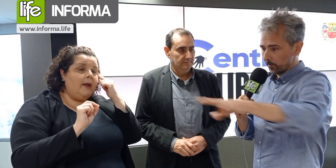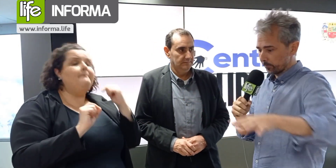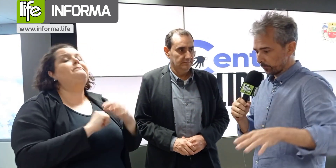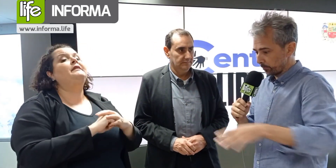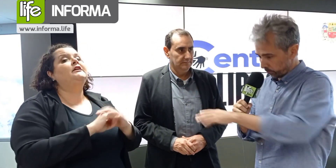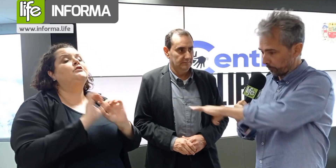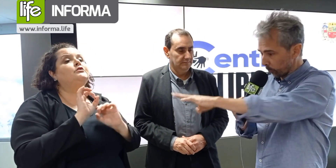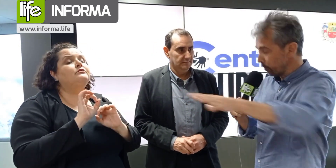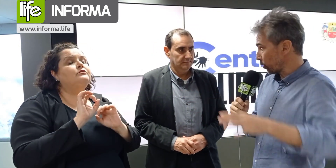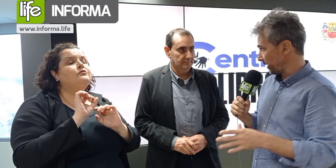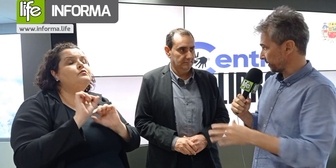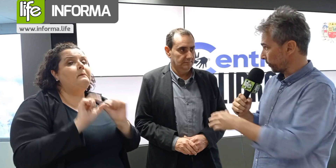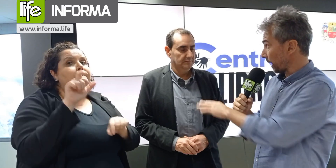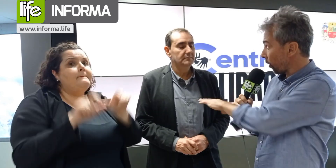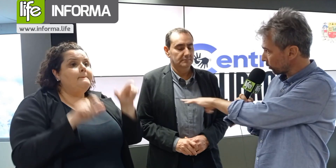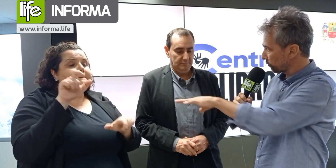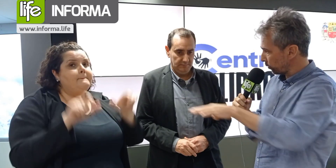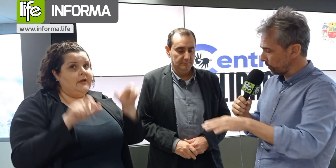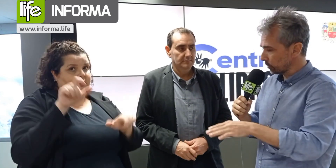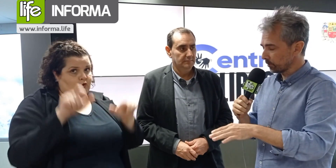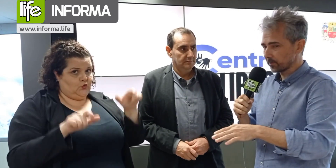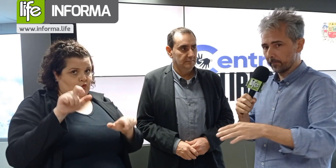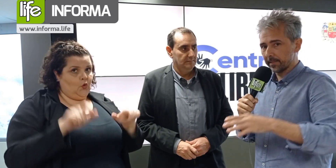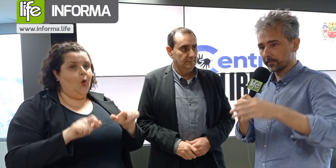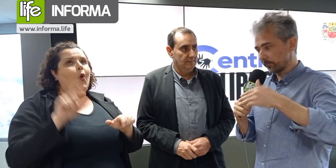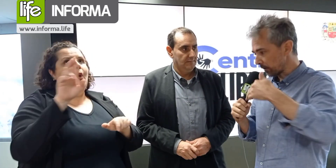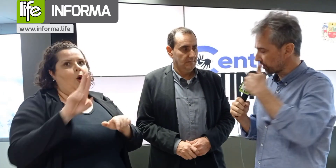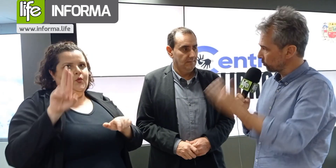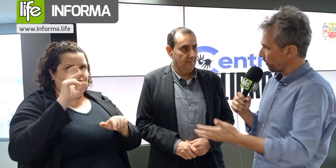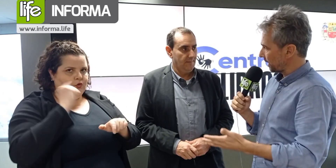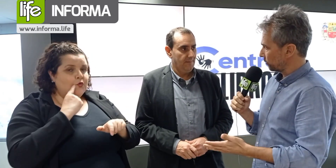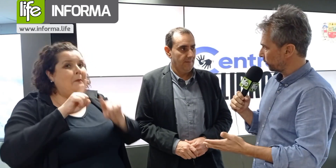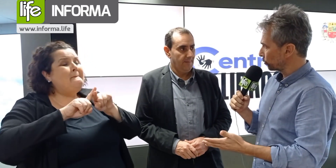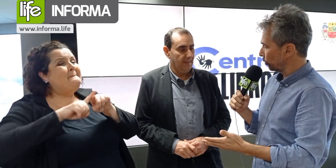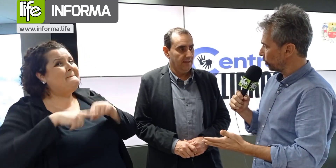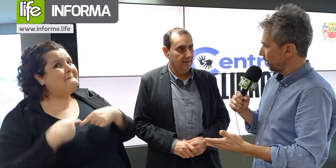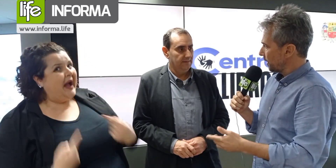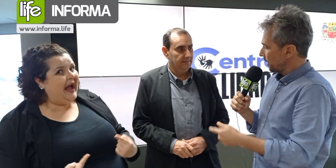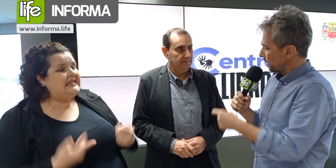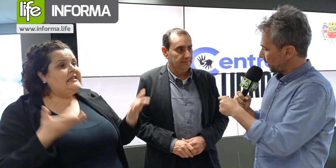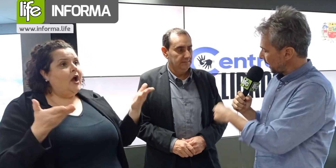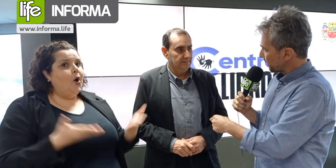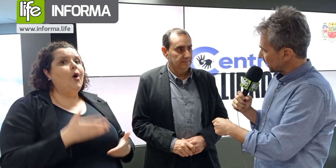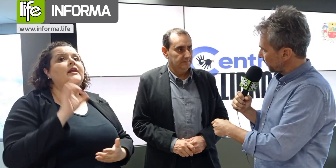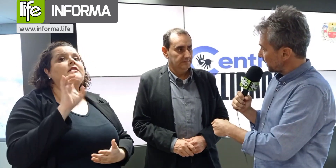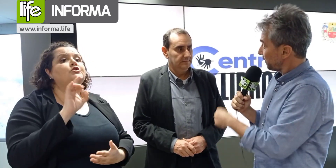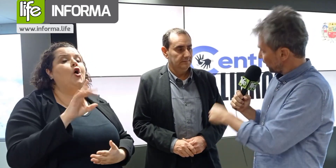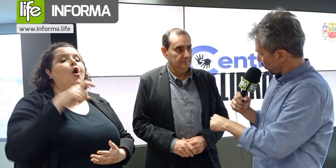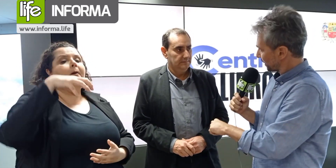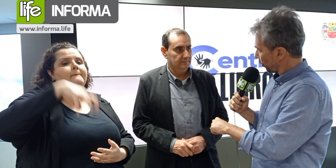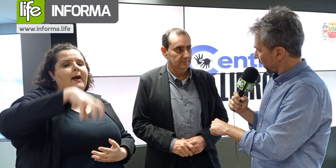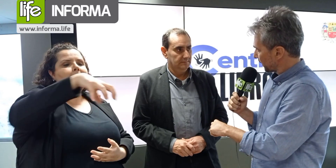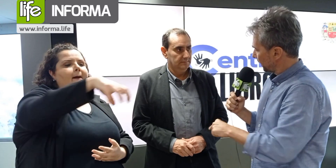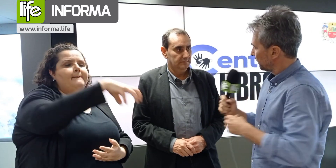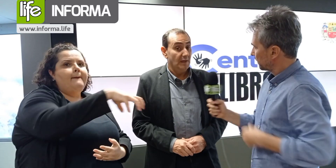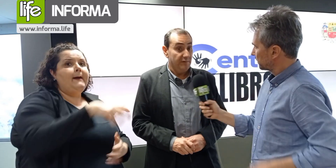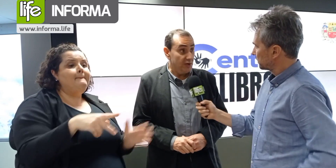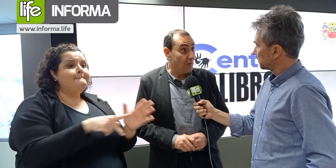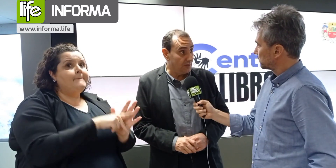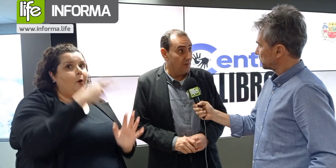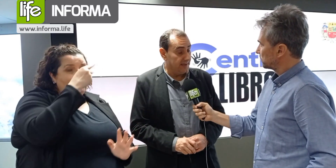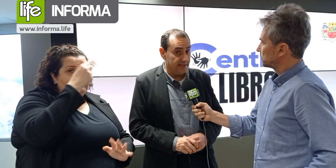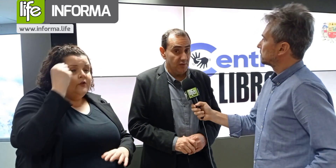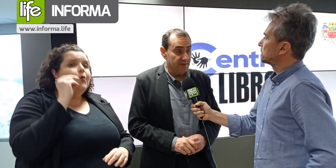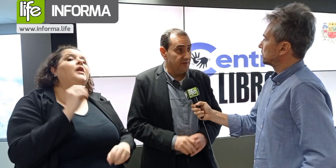o público mesmo, para órgãos públicos, mas vem um segundo passo no futuro. E vale lembrar também que é 24 horas, né?